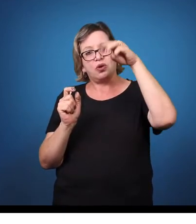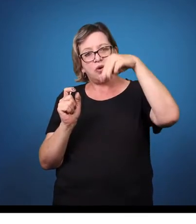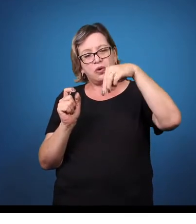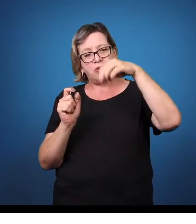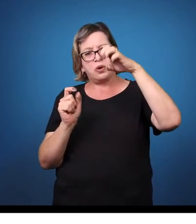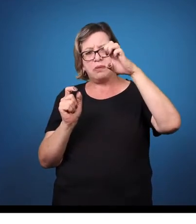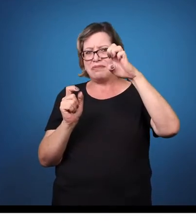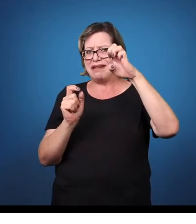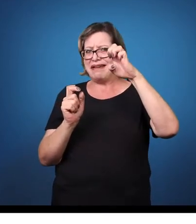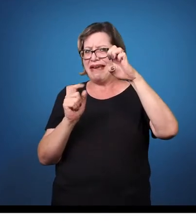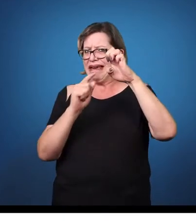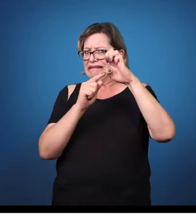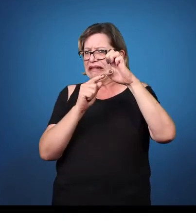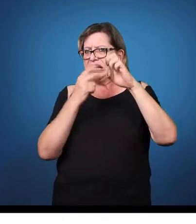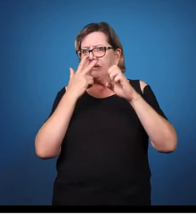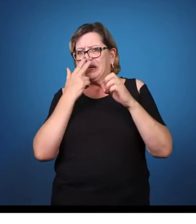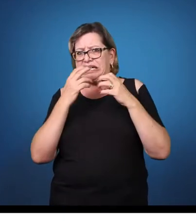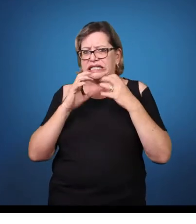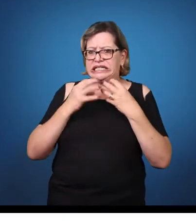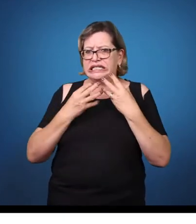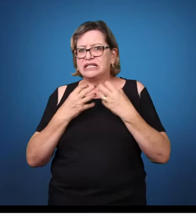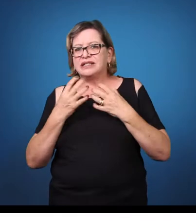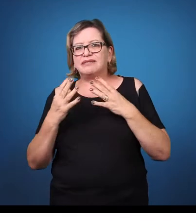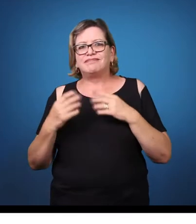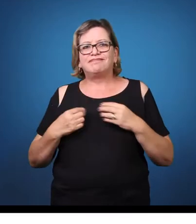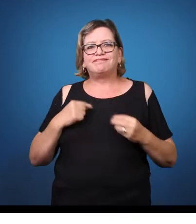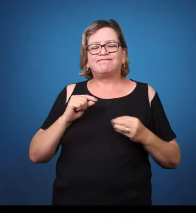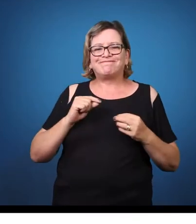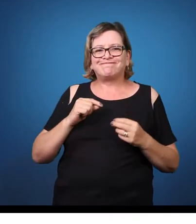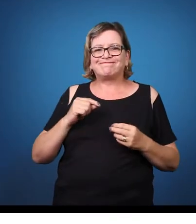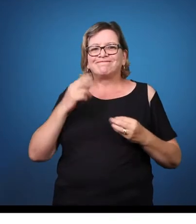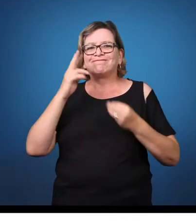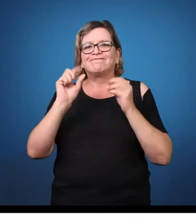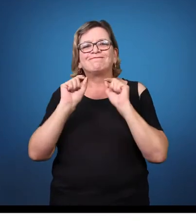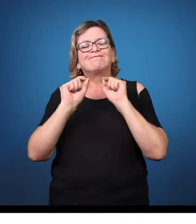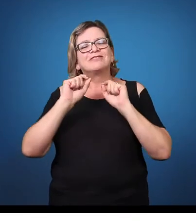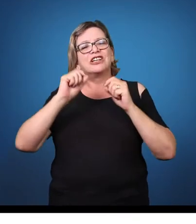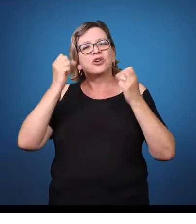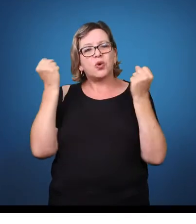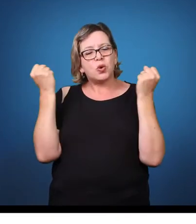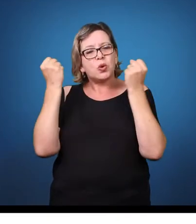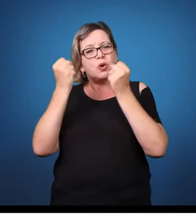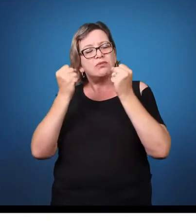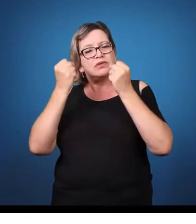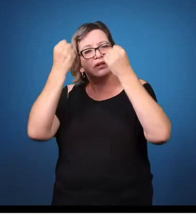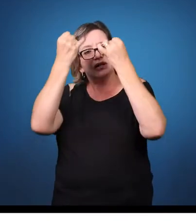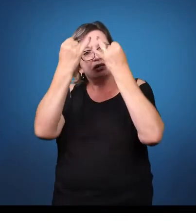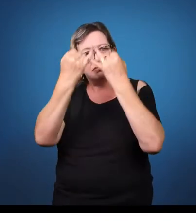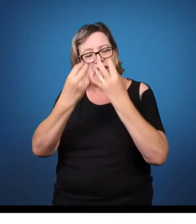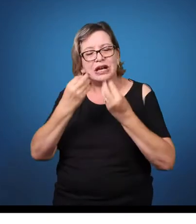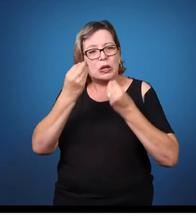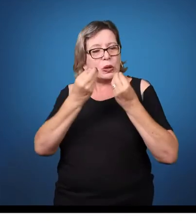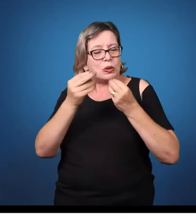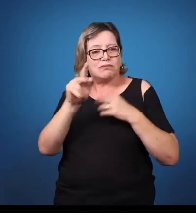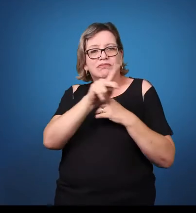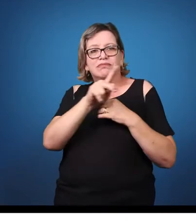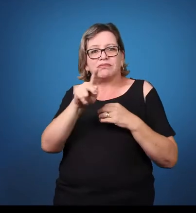Impacto, né? Como é poderíamos caracterizar? Como é que o professor que está aqui dentro da universidade, que não tem essa